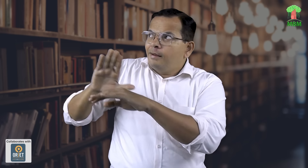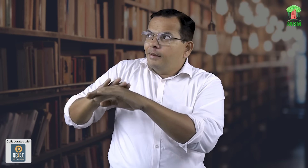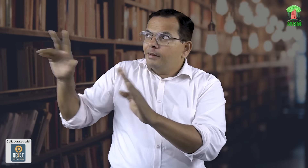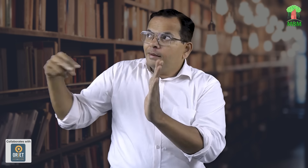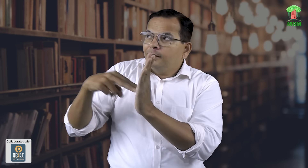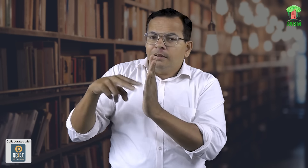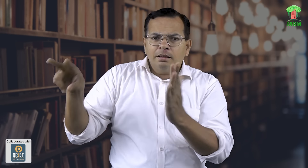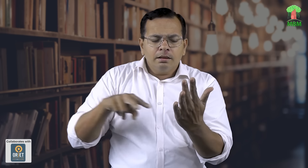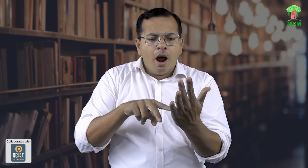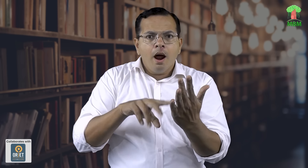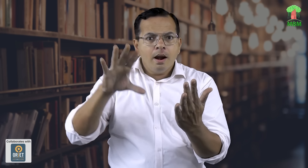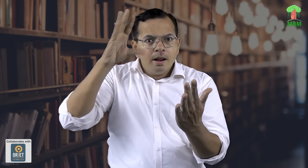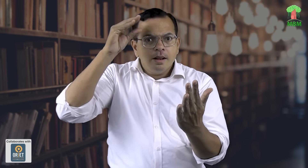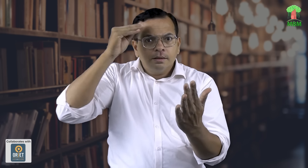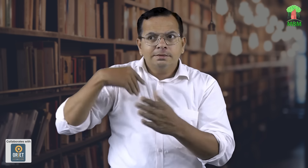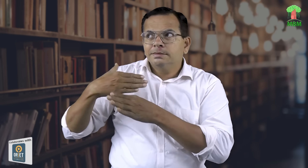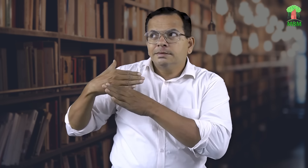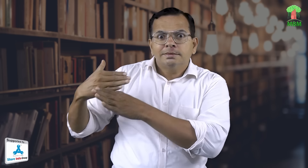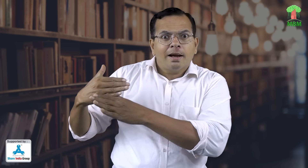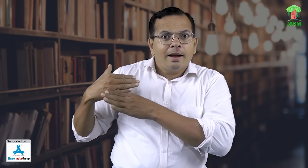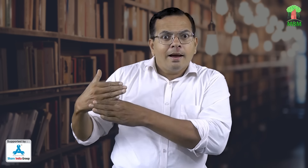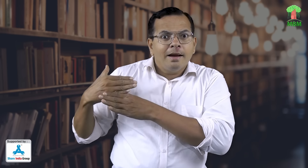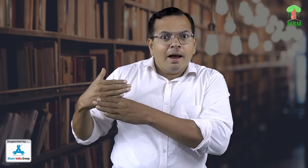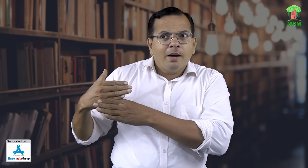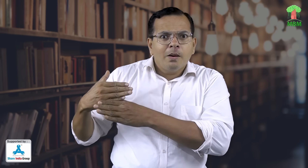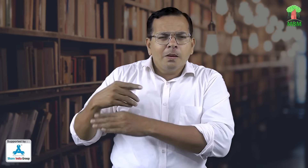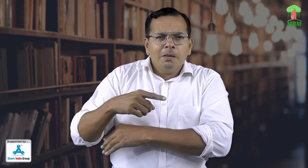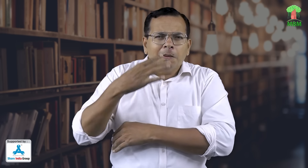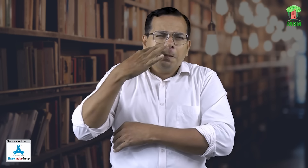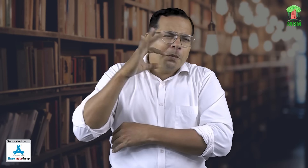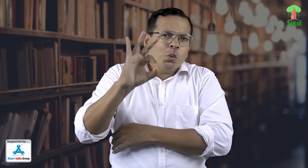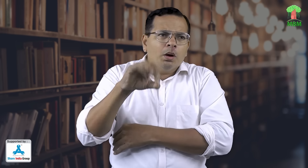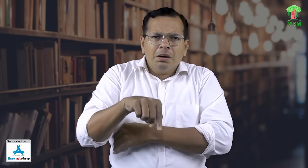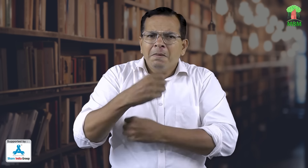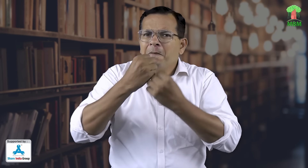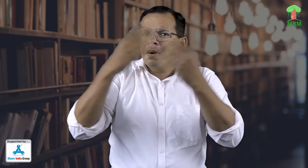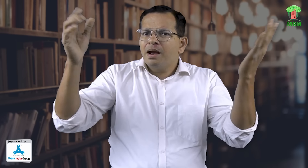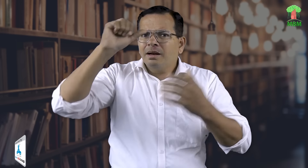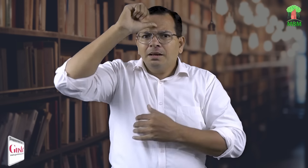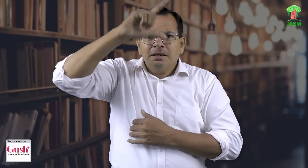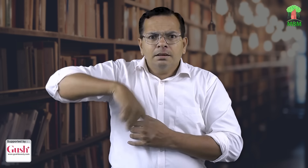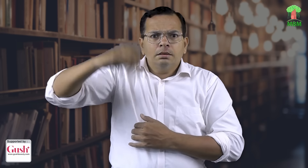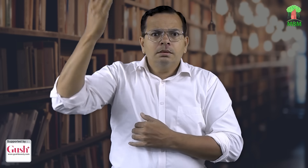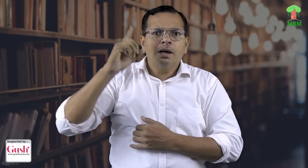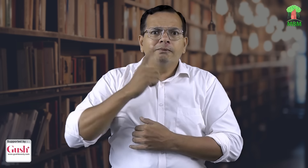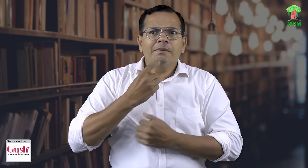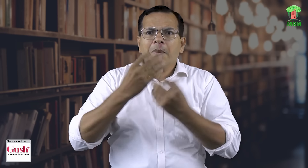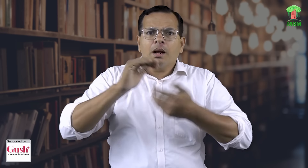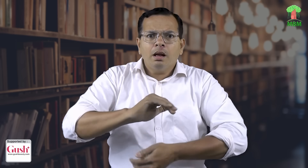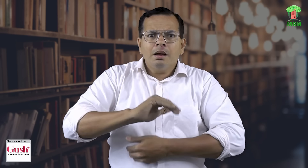बहुत चिंताय बहुत सकते हैं वापस में साजा कर सकते हैं एक दुस्षे के साथ और यह पूरे भारत की बात करें तो बहुत चारे